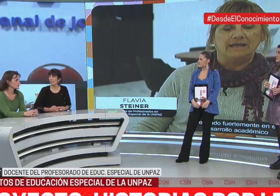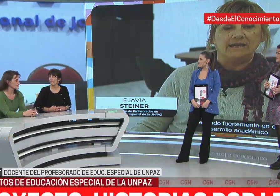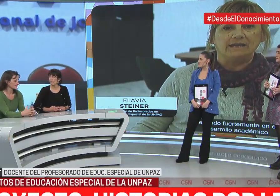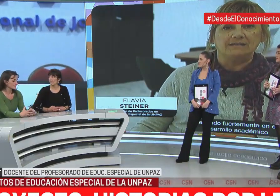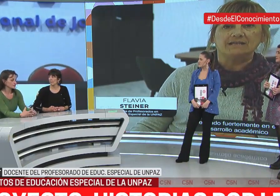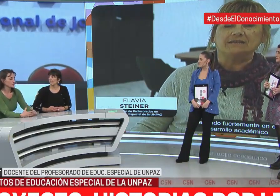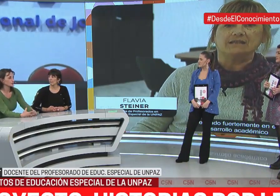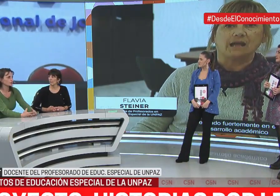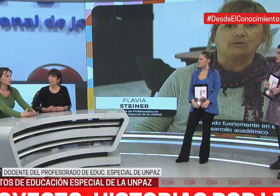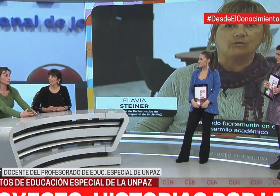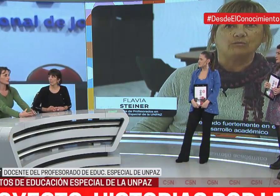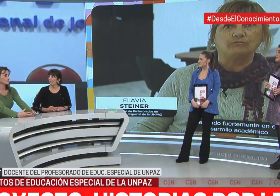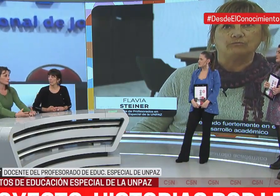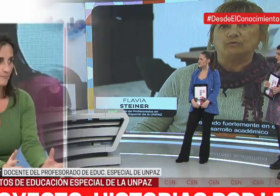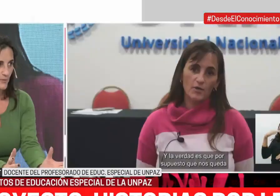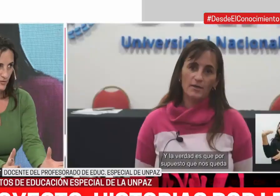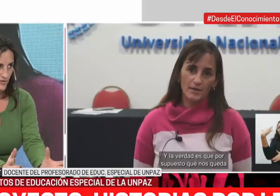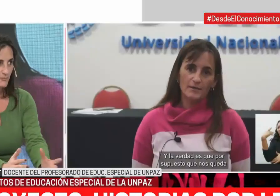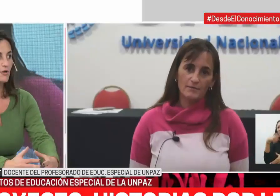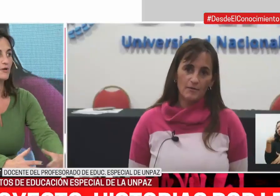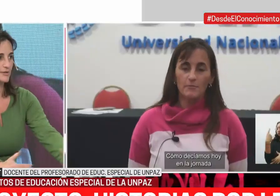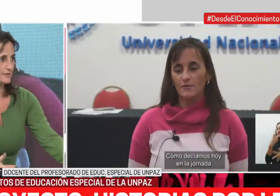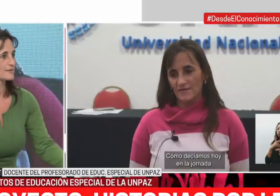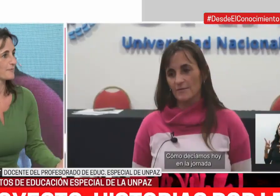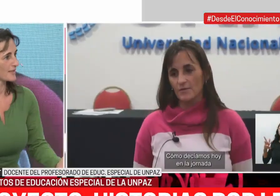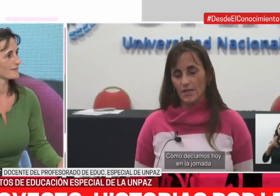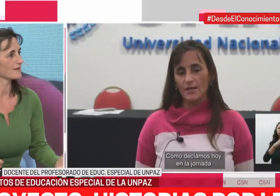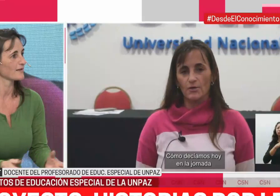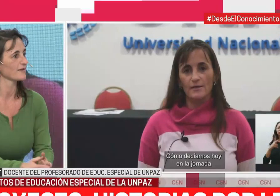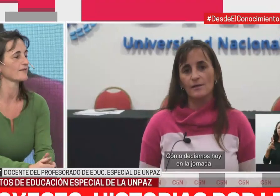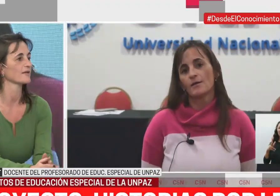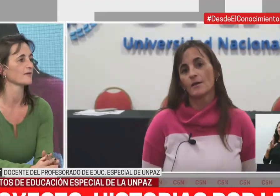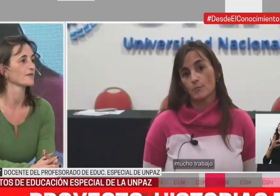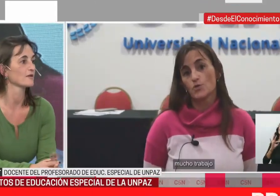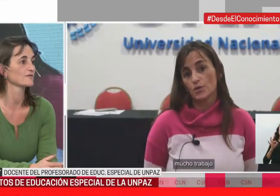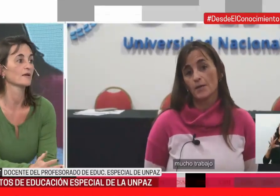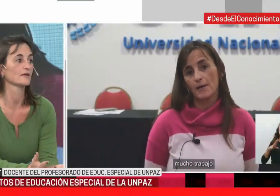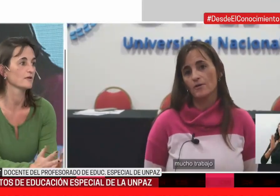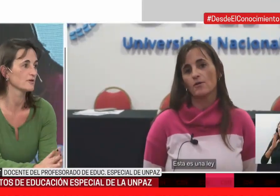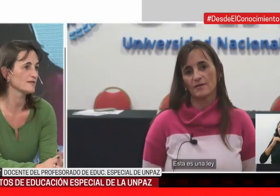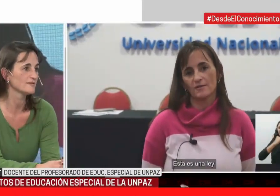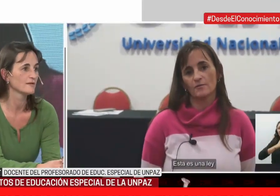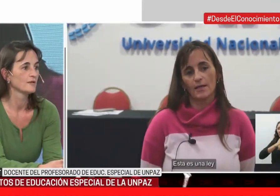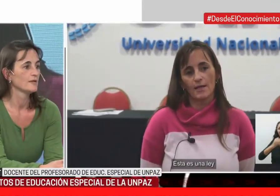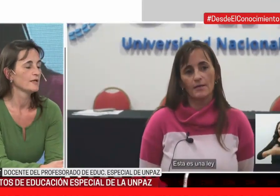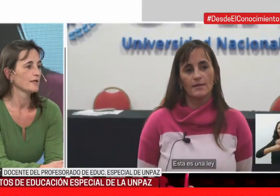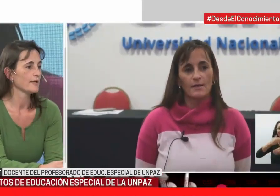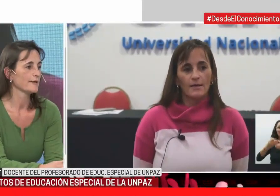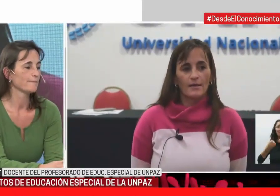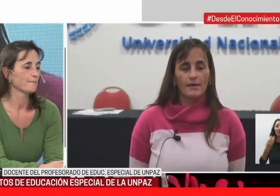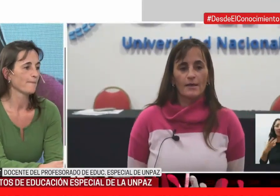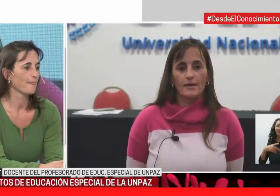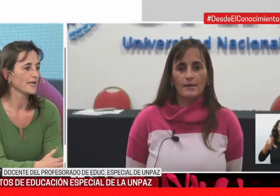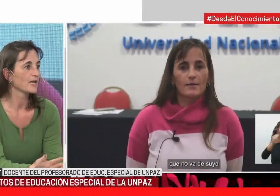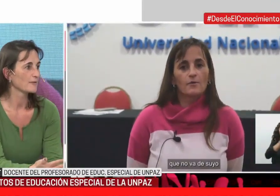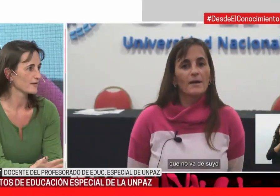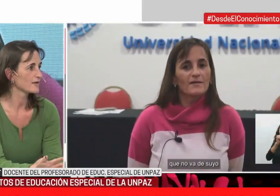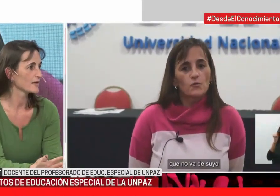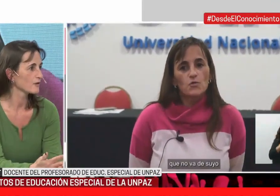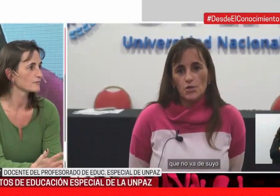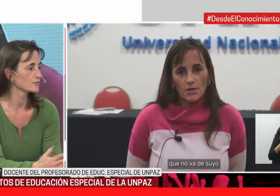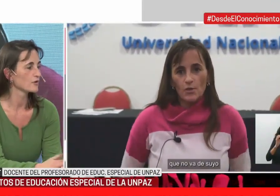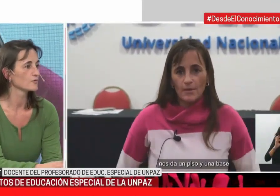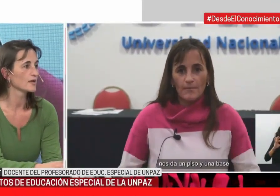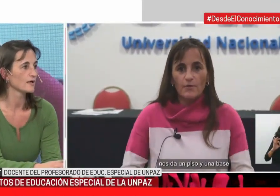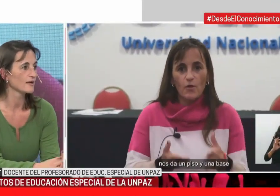territorio, del territorio próximo y también de los alrededores. Y la